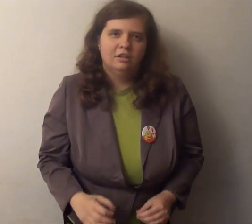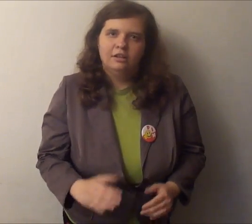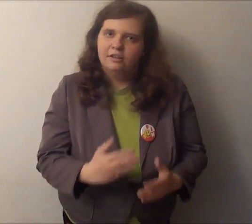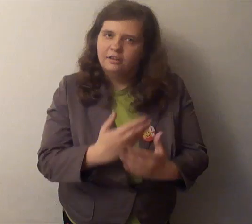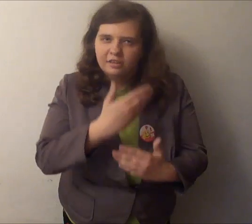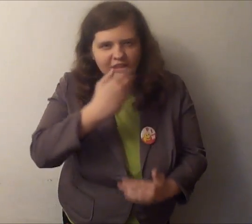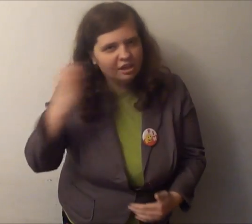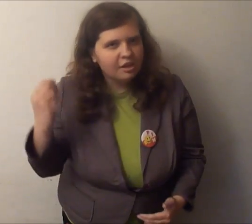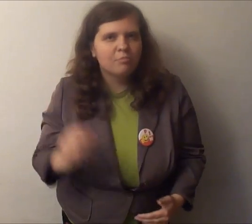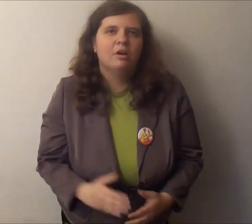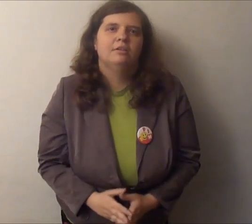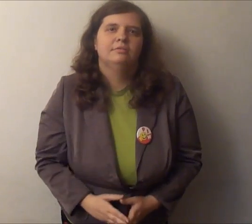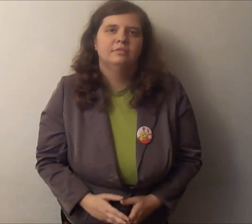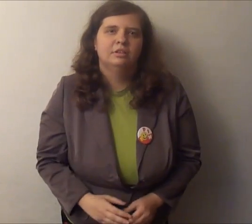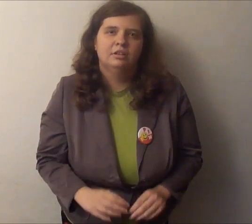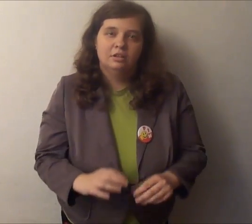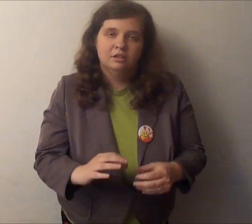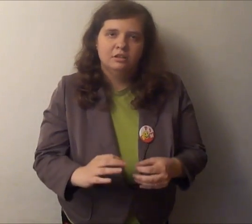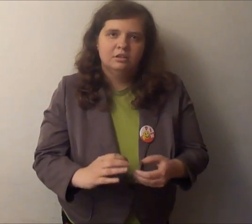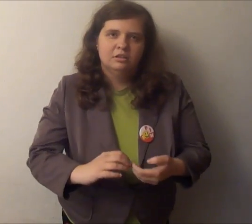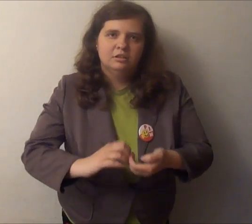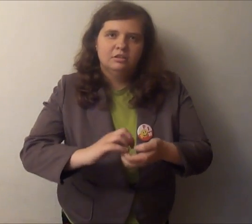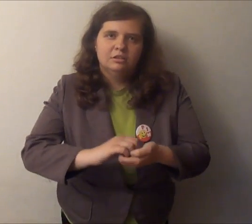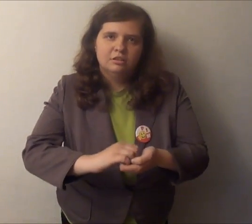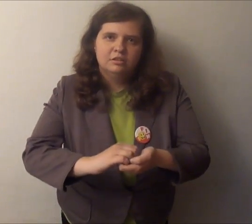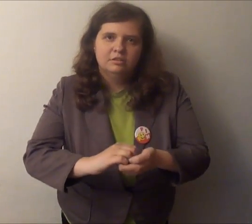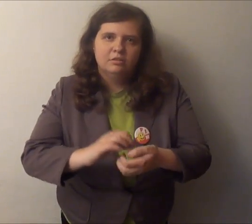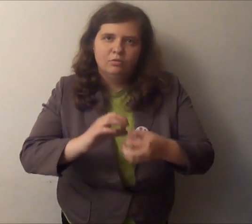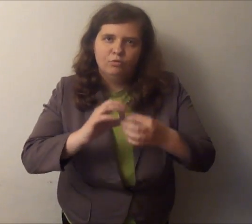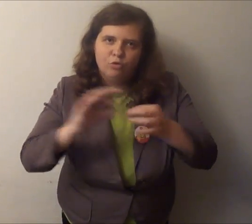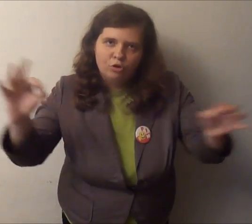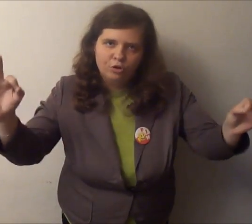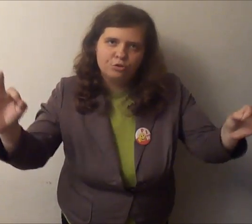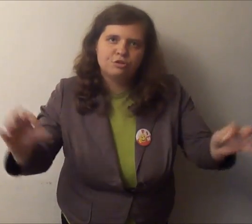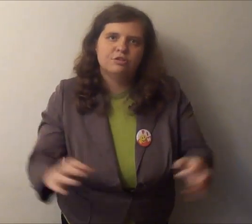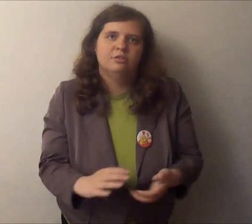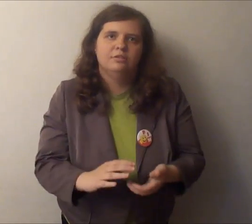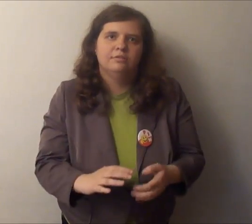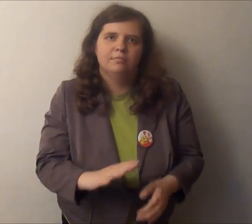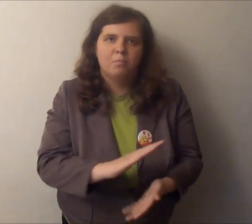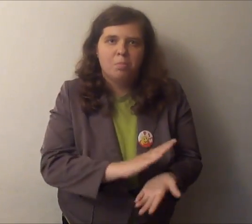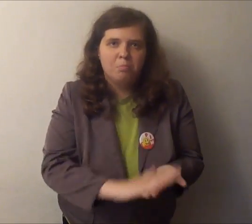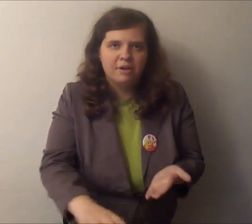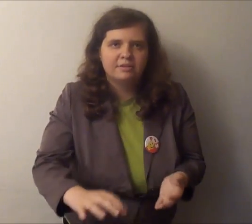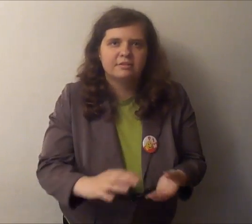Nie mam wolności bez